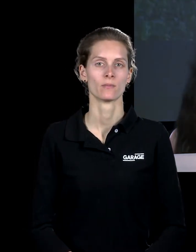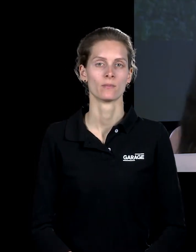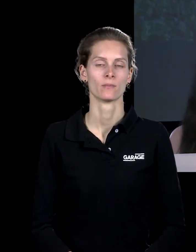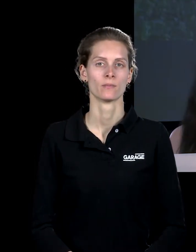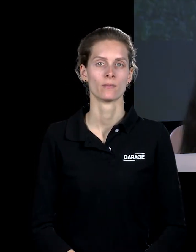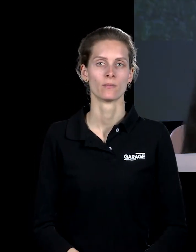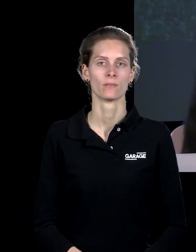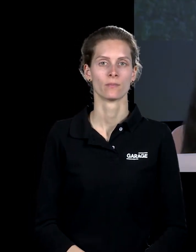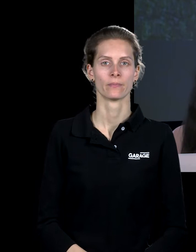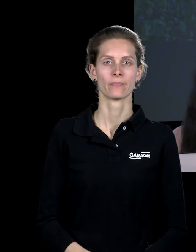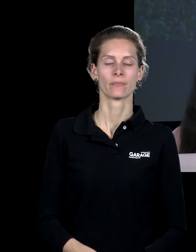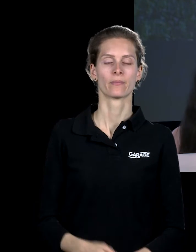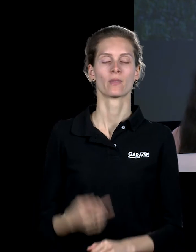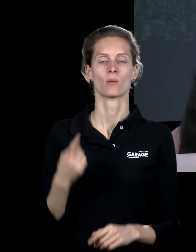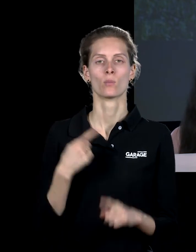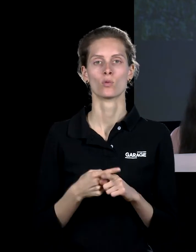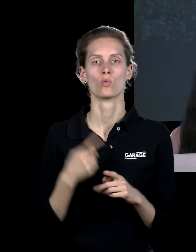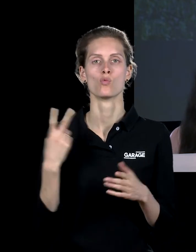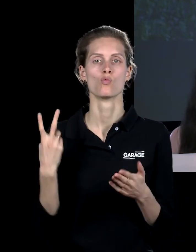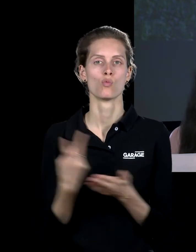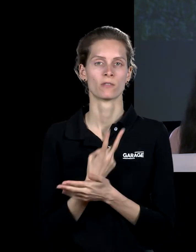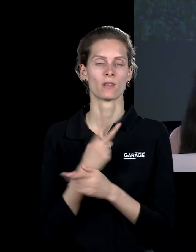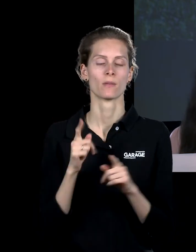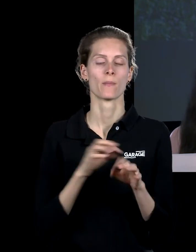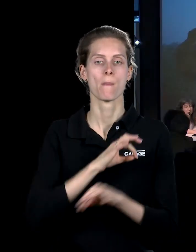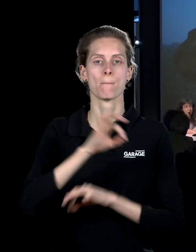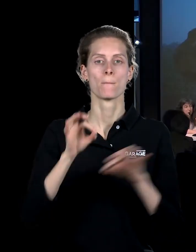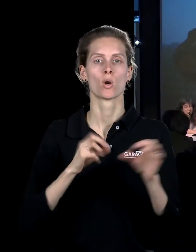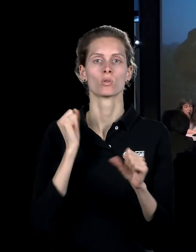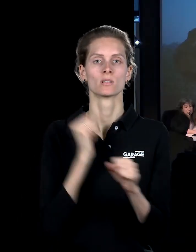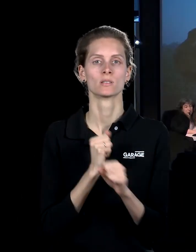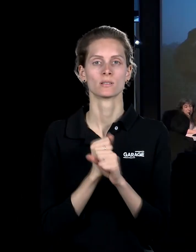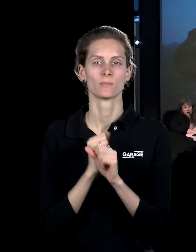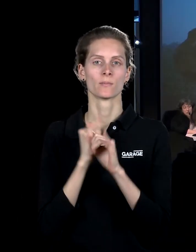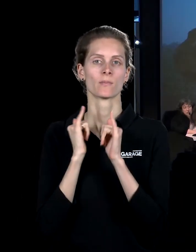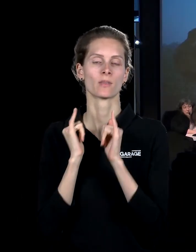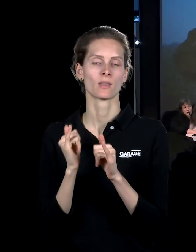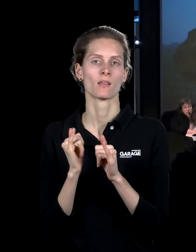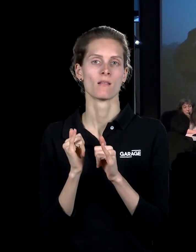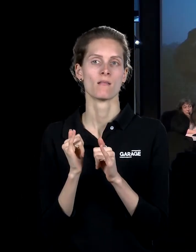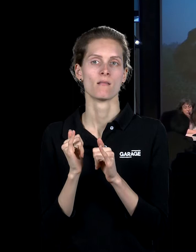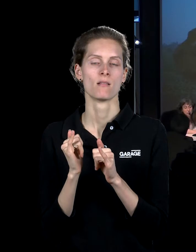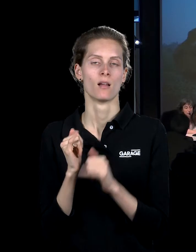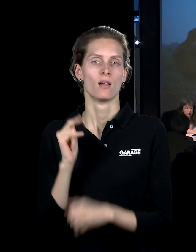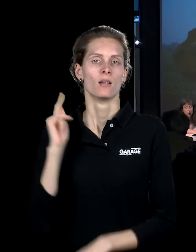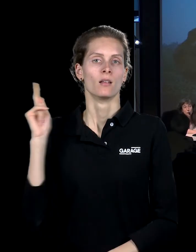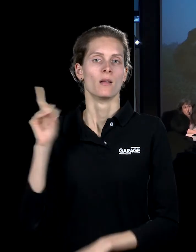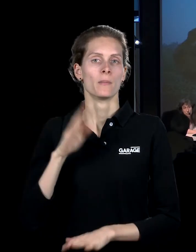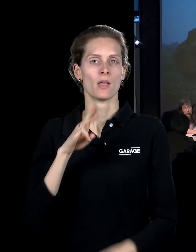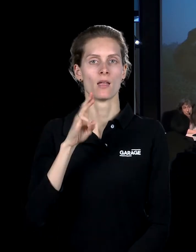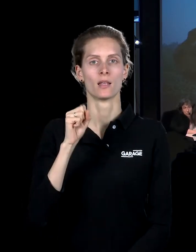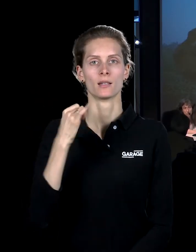И с удвоением. Вот такой вот проект, который он сделал в Таиланде, в коммуне,